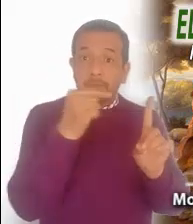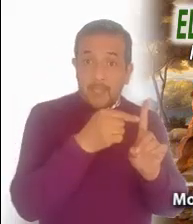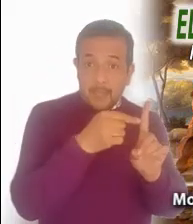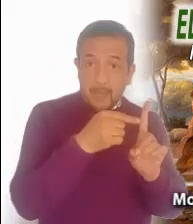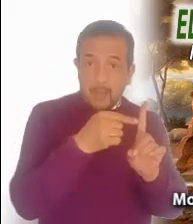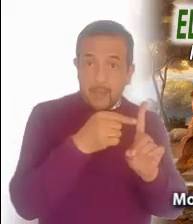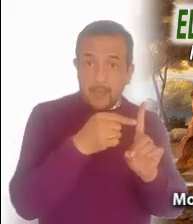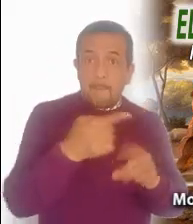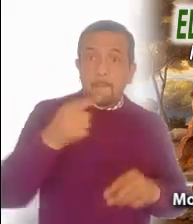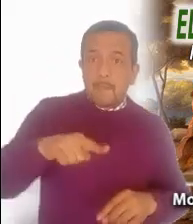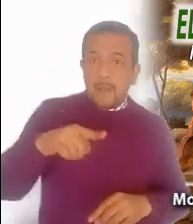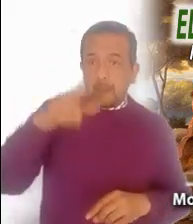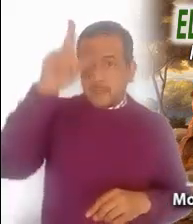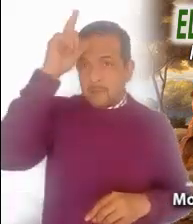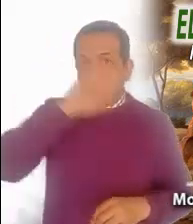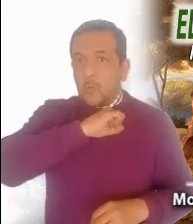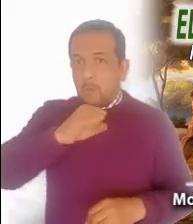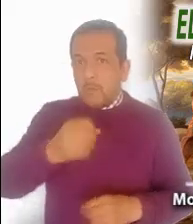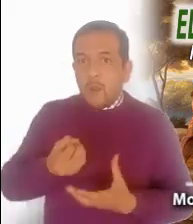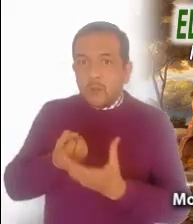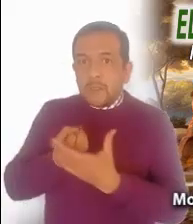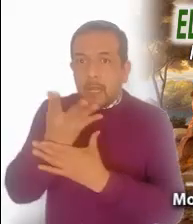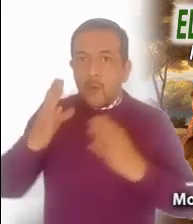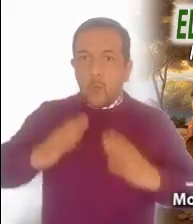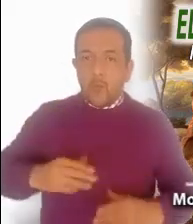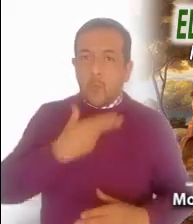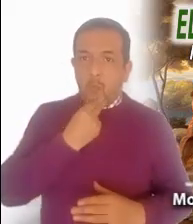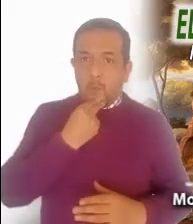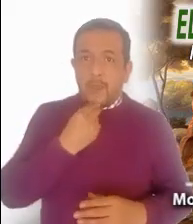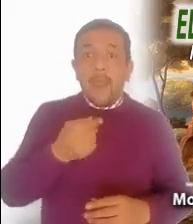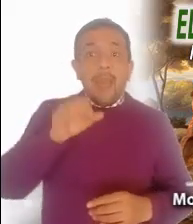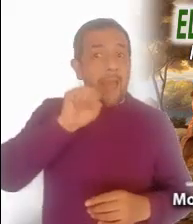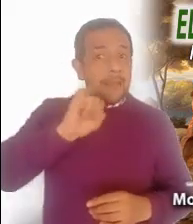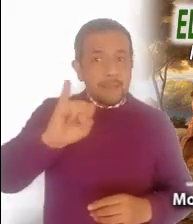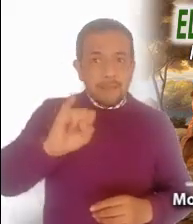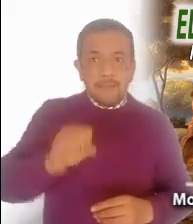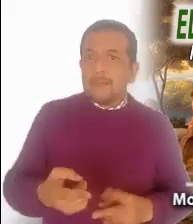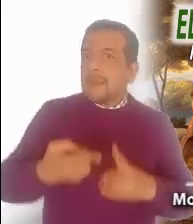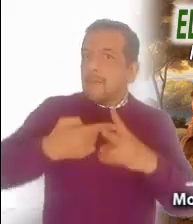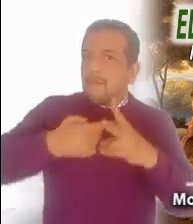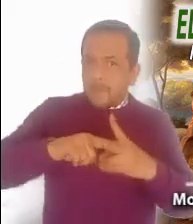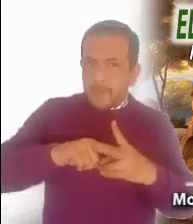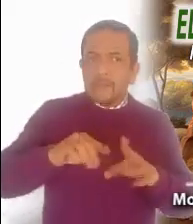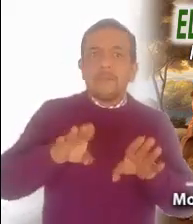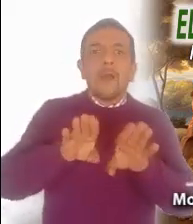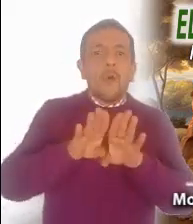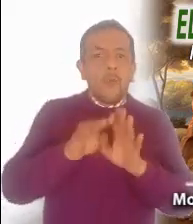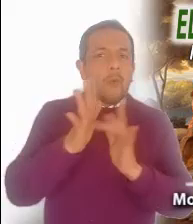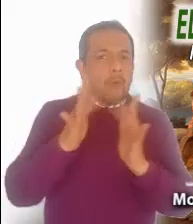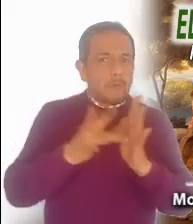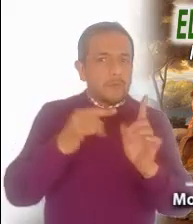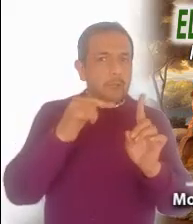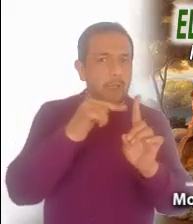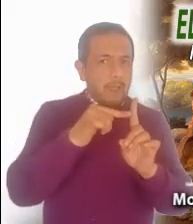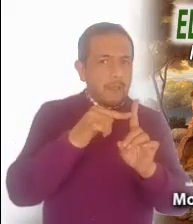de un espíritu inmundo. Y así, desde el inicio, nos presenta la gran tarea que tiene